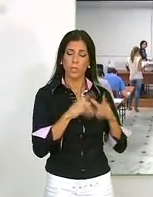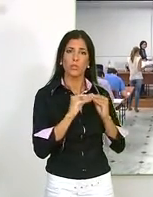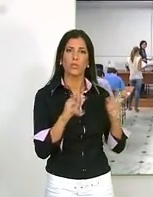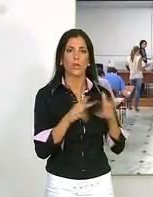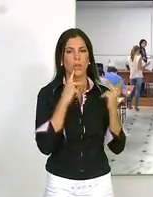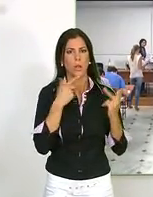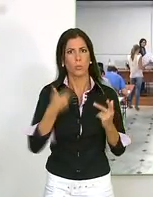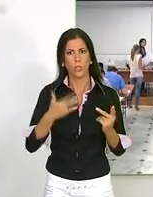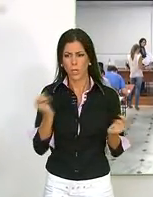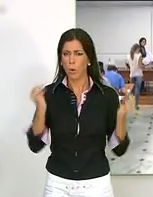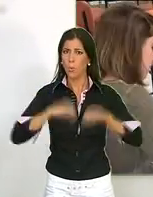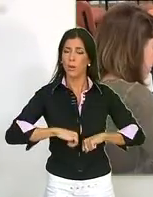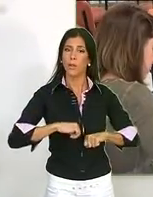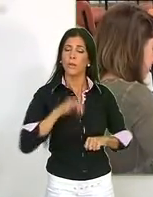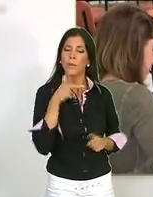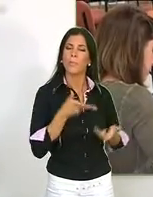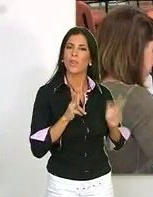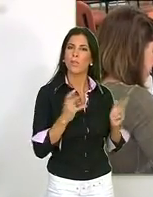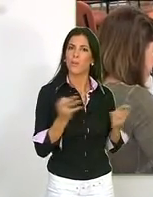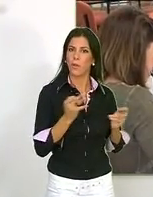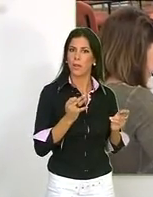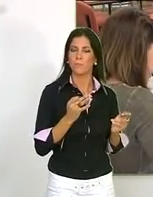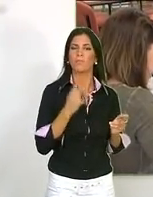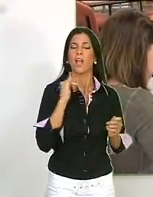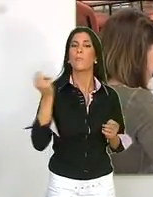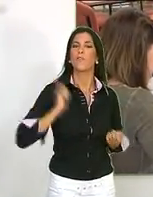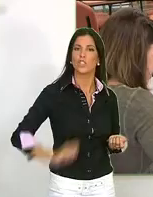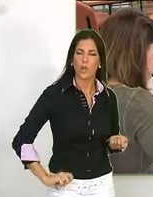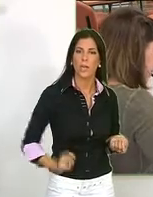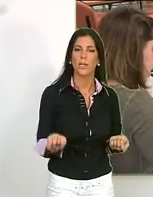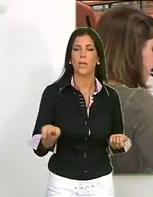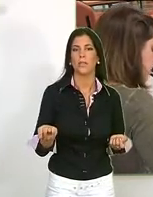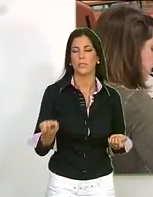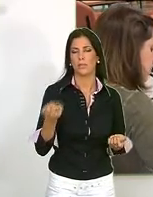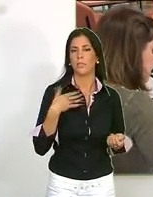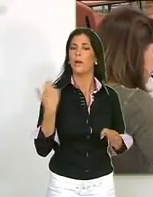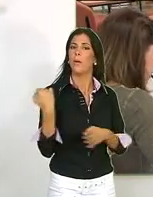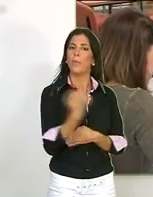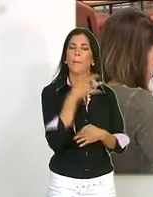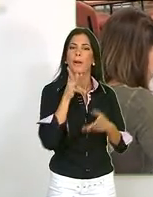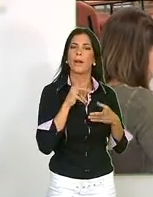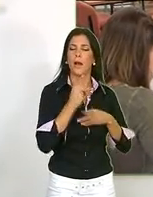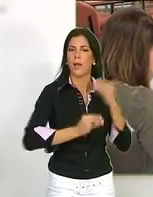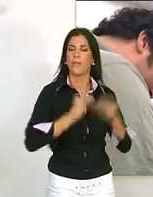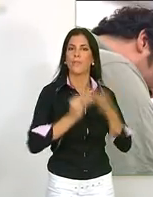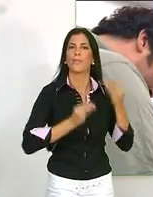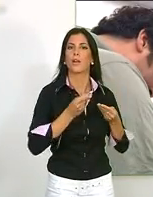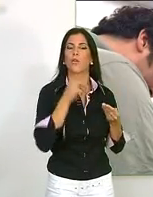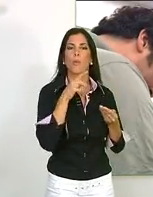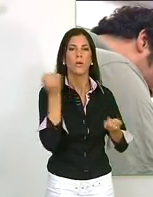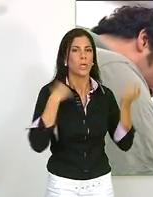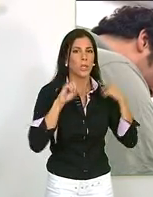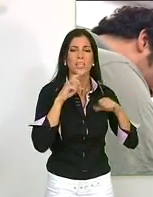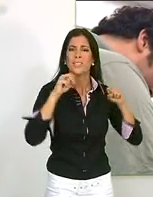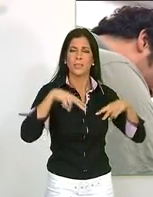Teniente de Alcalde de Acción Social ha subrayado la importancia del acuerdo alcanzado ya que permitirá contar con profesionales que